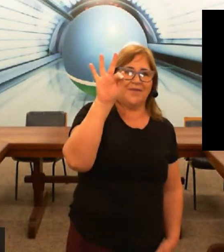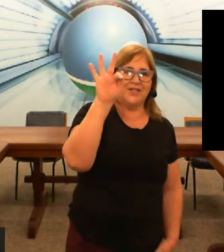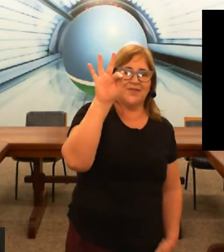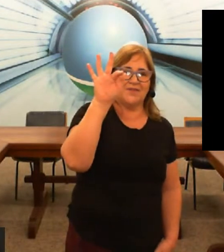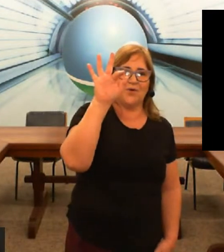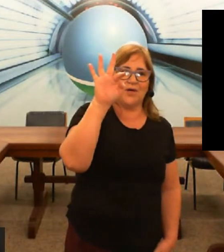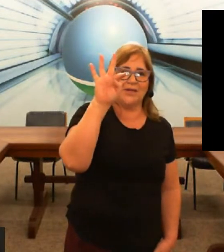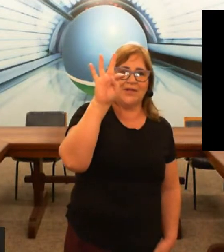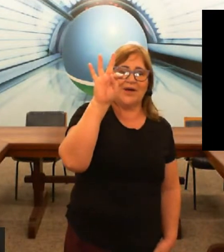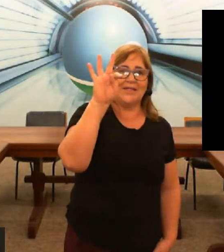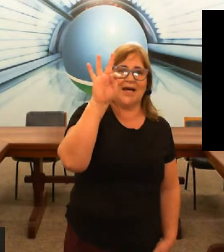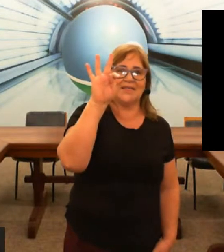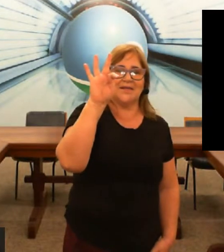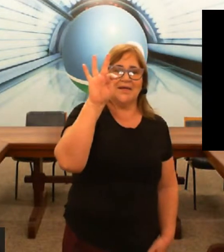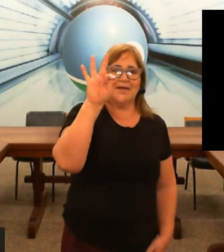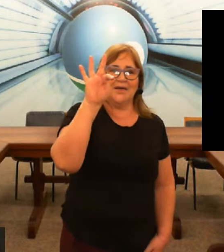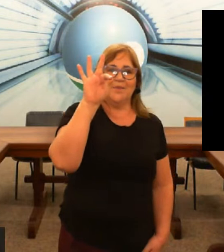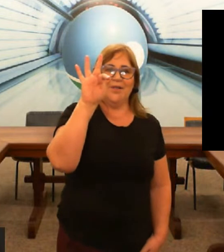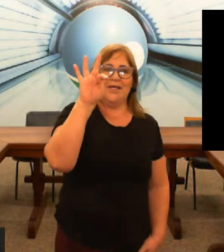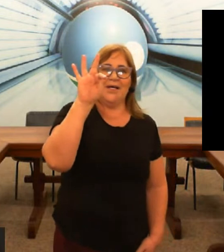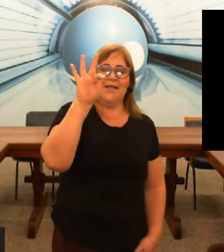frente você vai colocar o dedão atrás Poliana